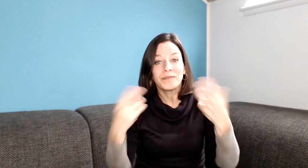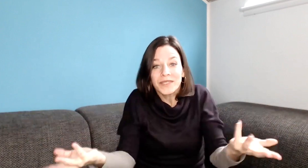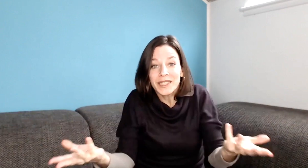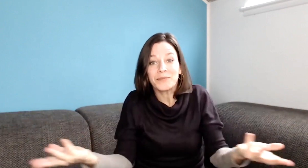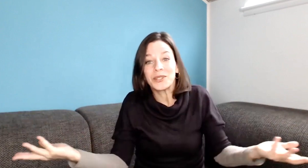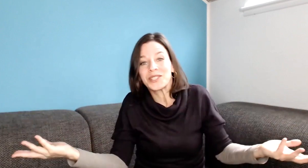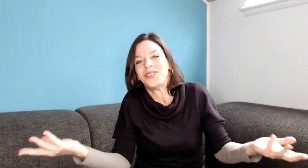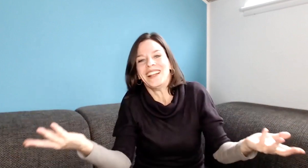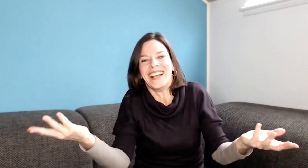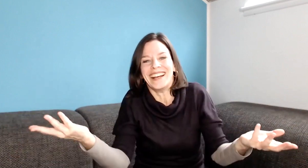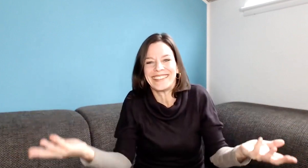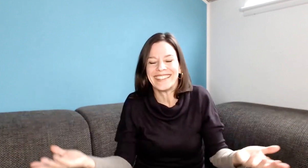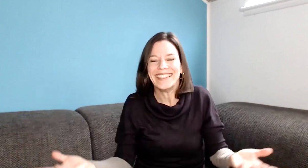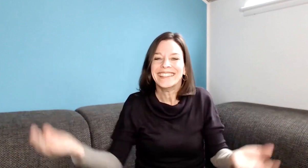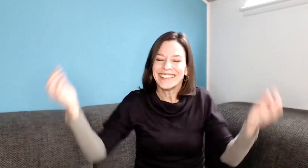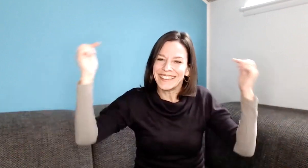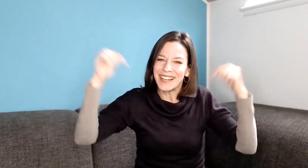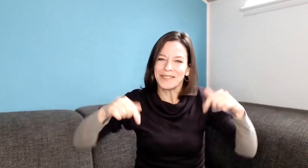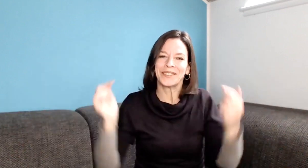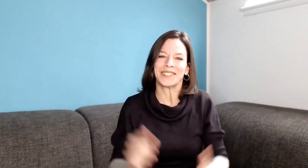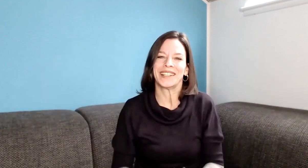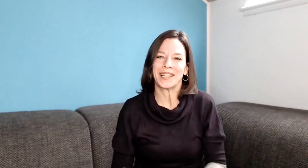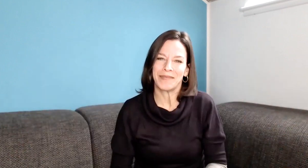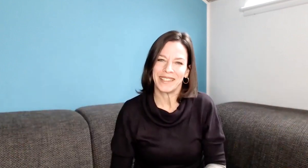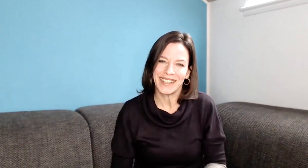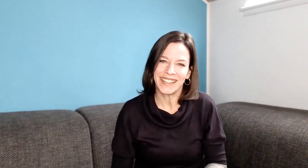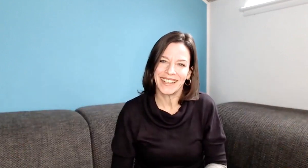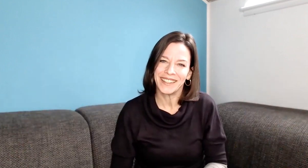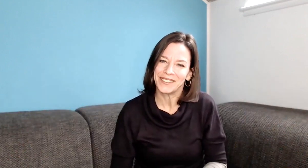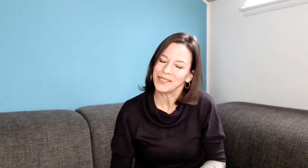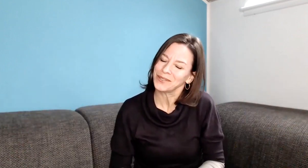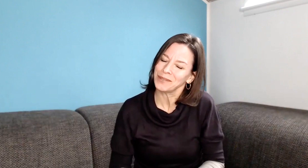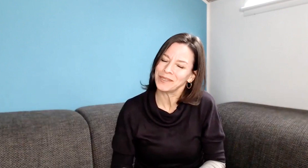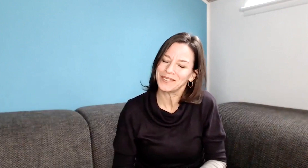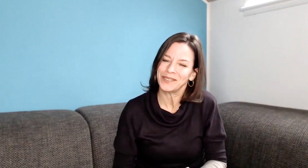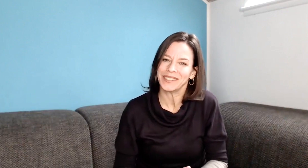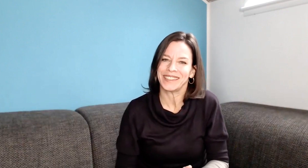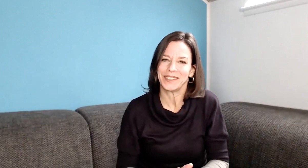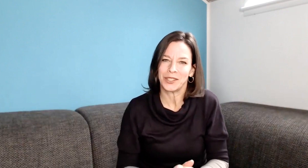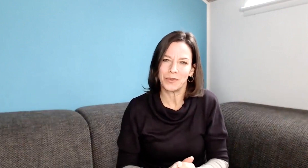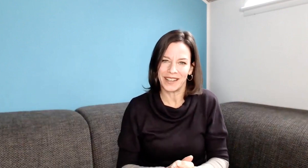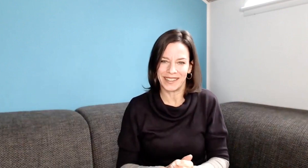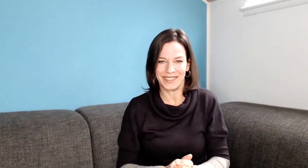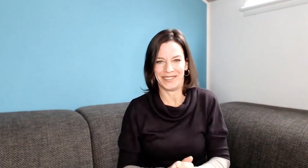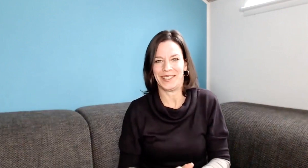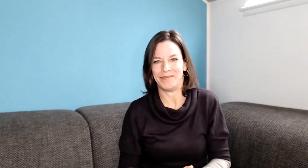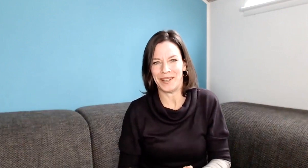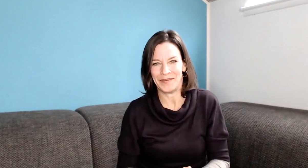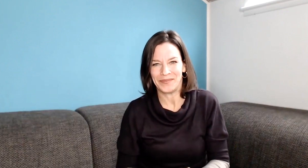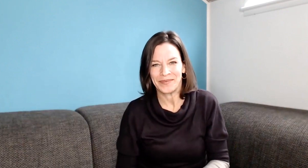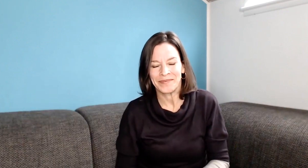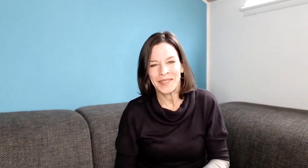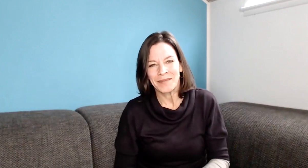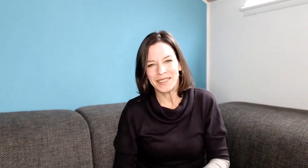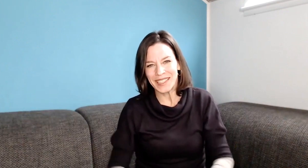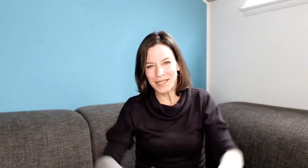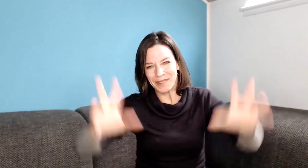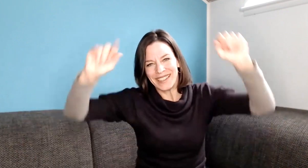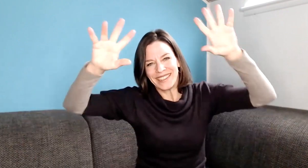sehen möchtest vielleicht, abonniere total gerne meinen Kanal. Und ich freue mich natürlich riesig über ein Gefällt mir. Bis ganz bald,